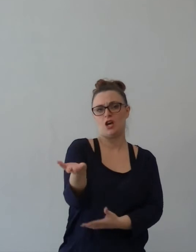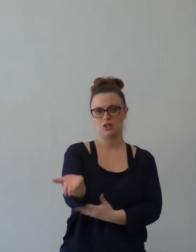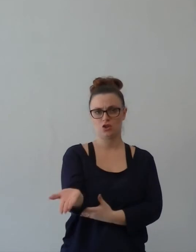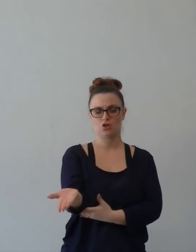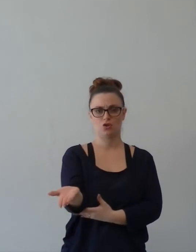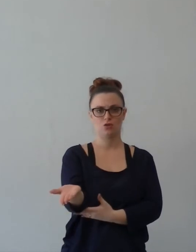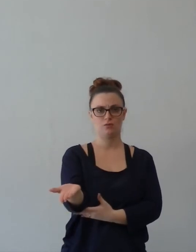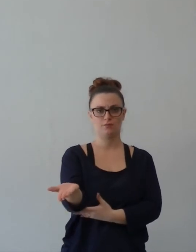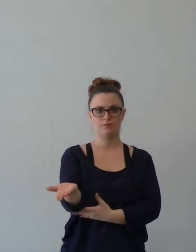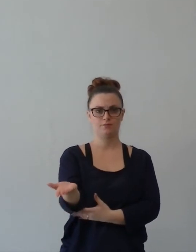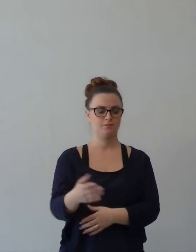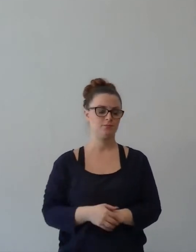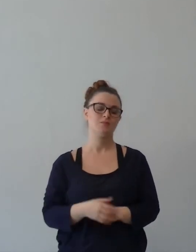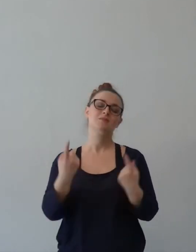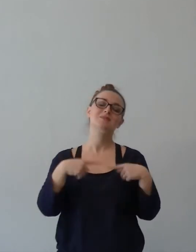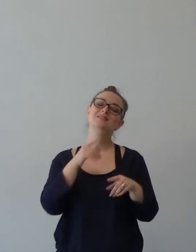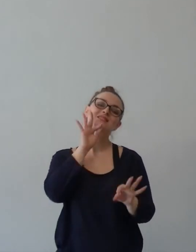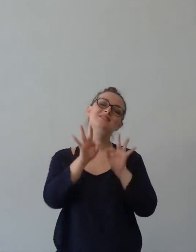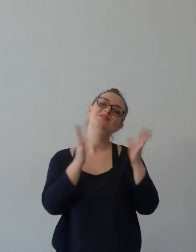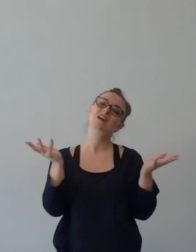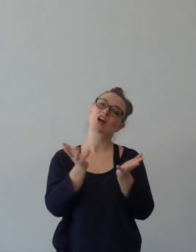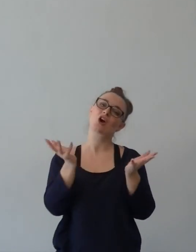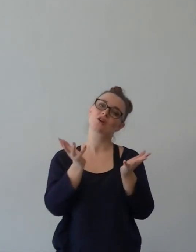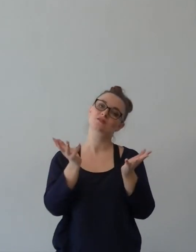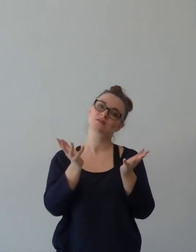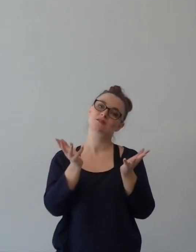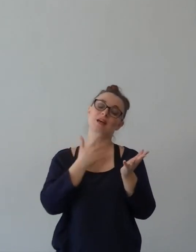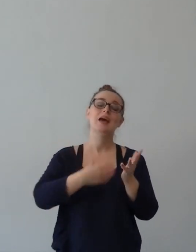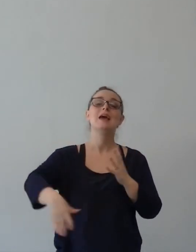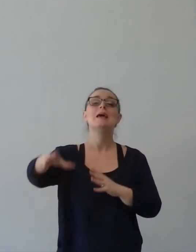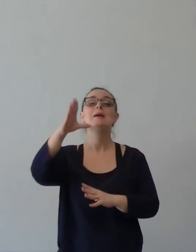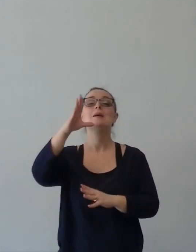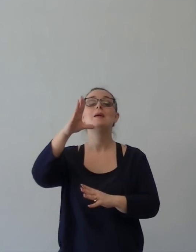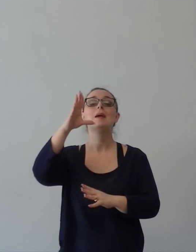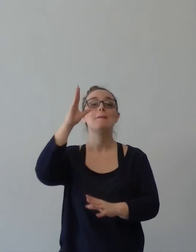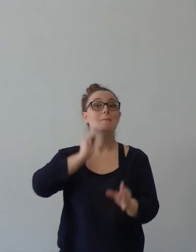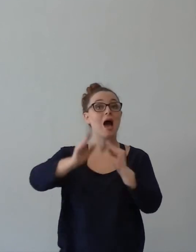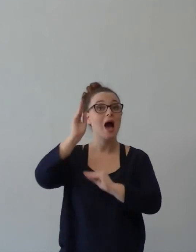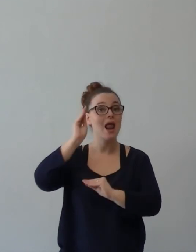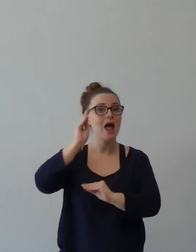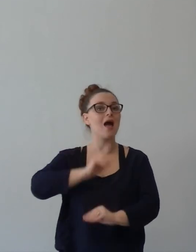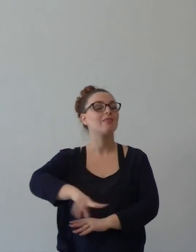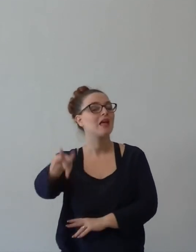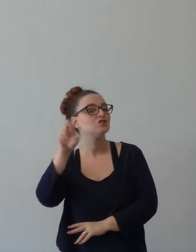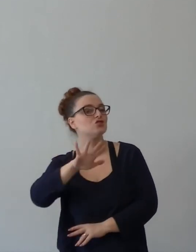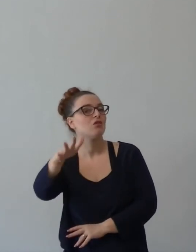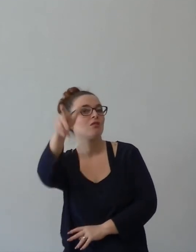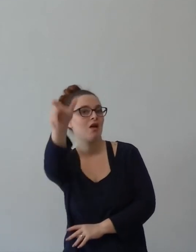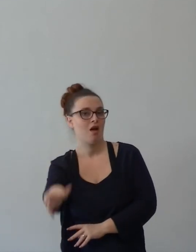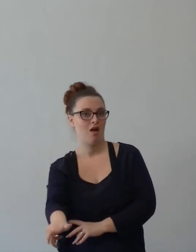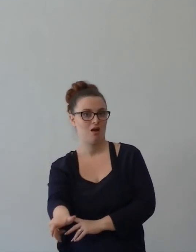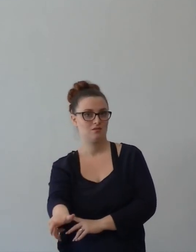Significa, fratelli e sorelle, ascoltare l'altro e non ascoltare se stessi. Perché noi siamo,